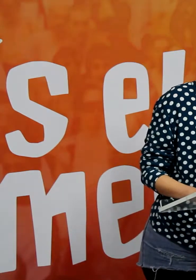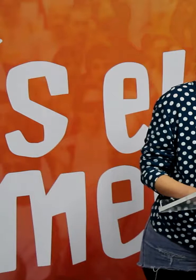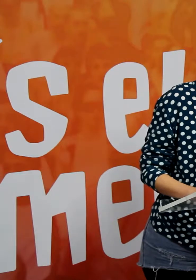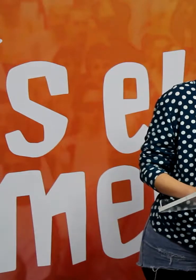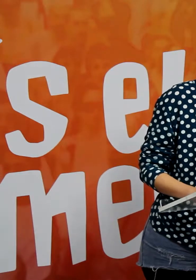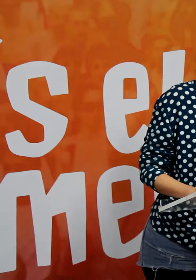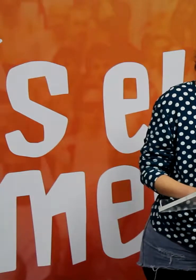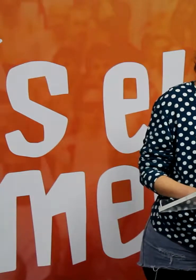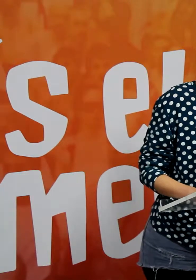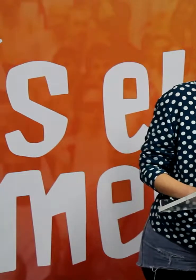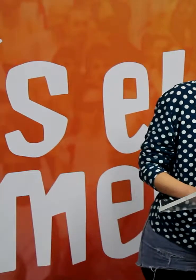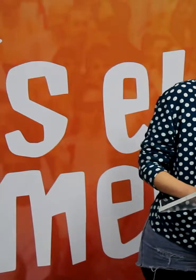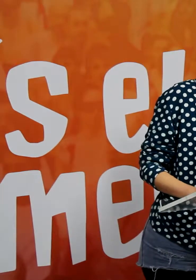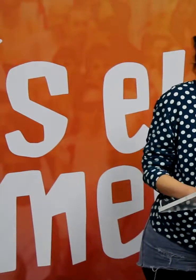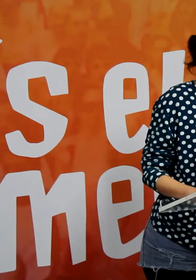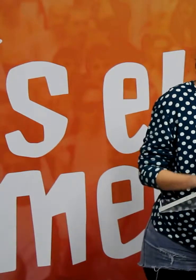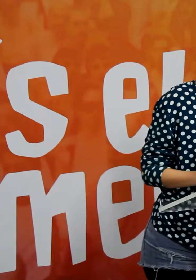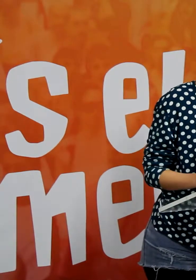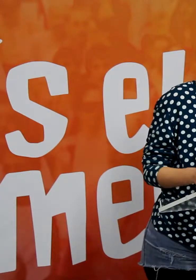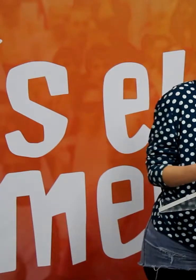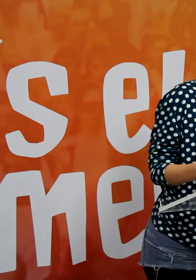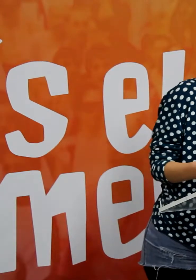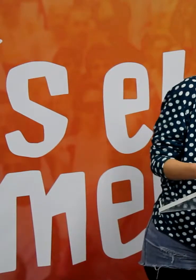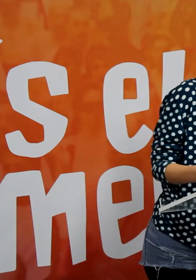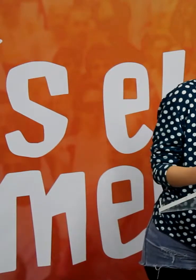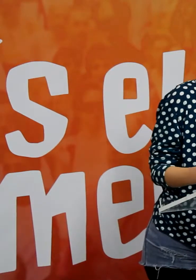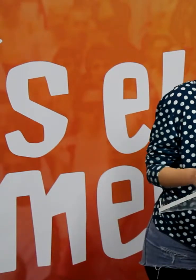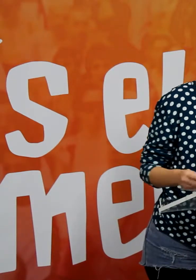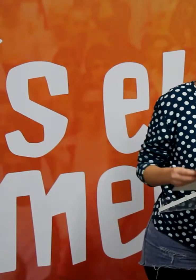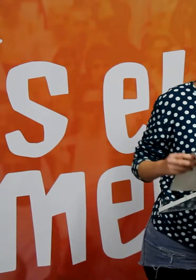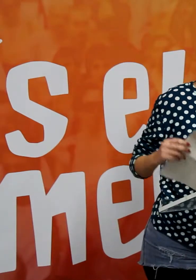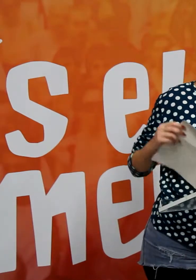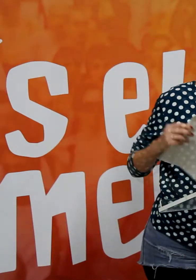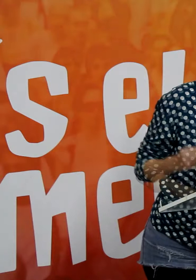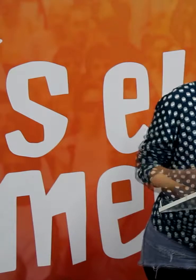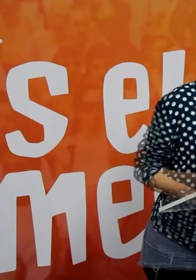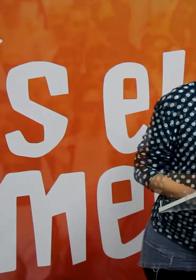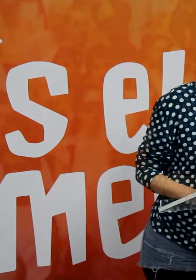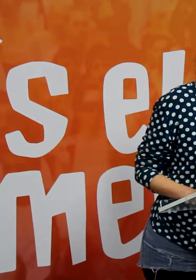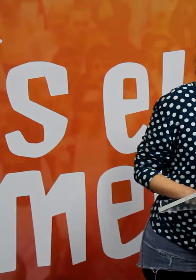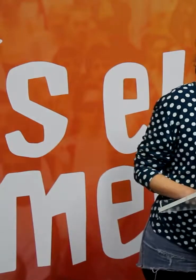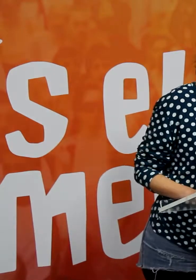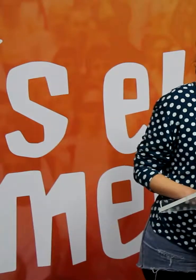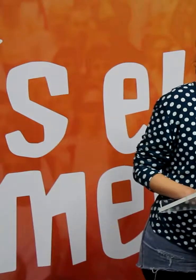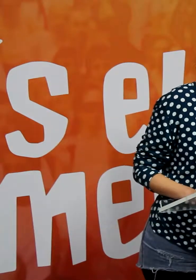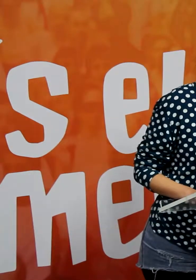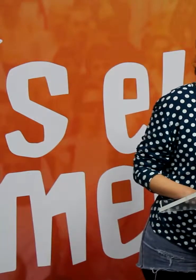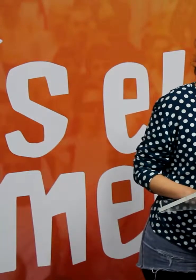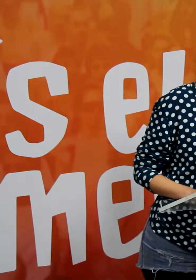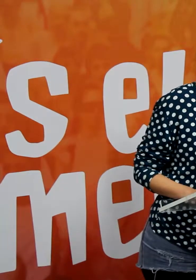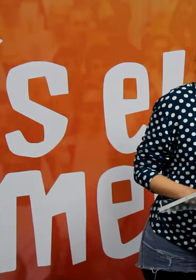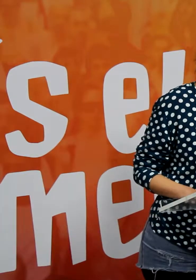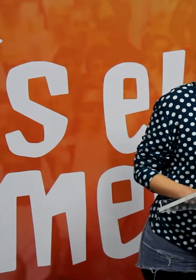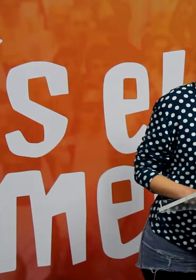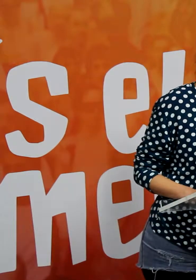amiga Verònica, en Alemanya i moltíssimes altres. Però especialment vull nombrar a elles dos. Com mon pare i ma mare no van